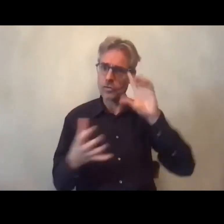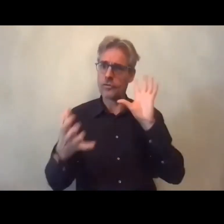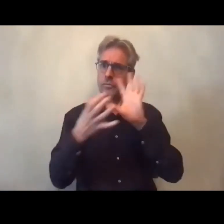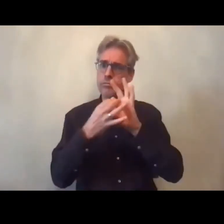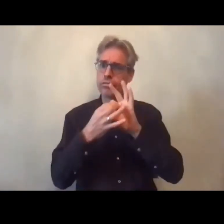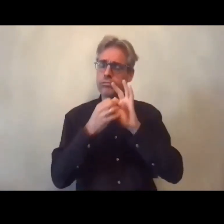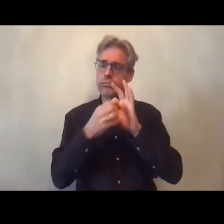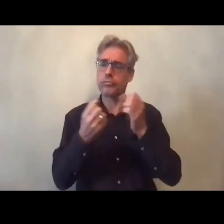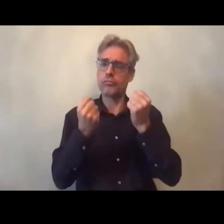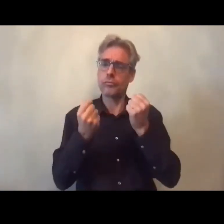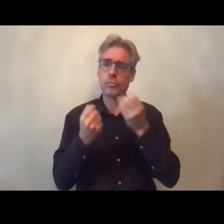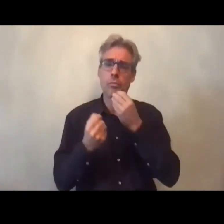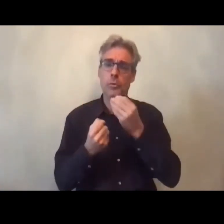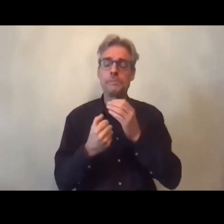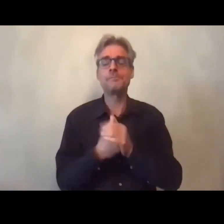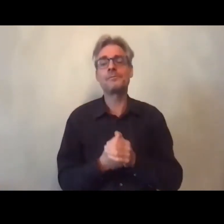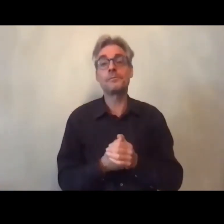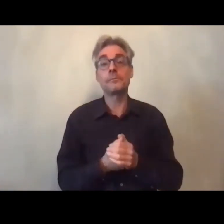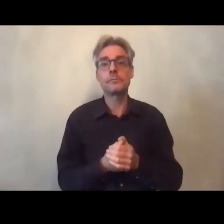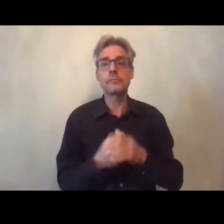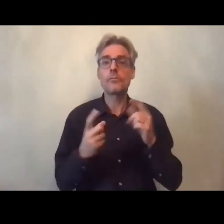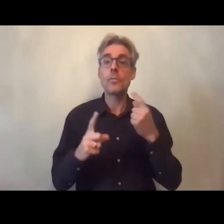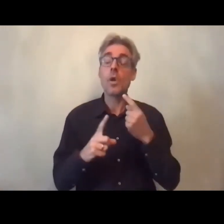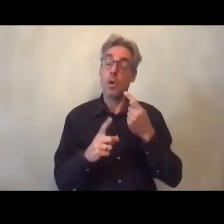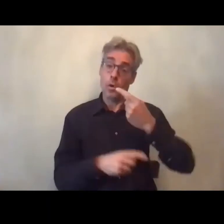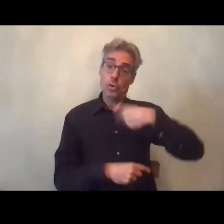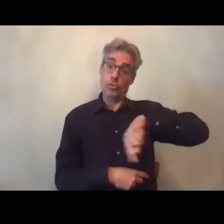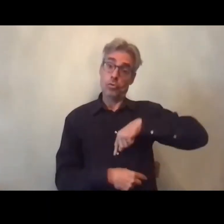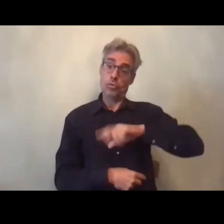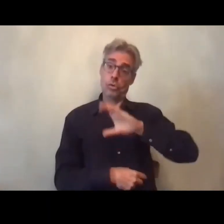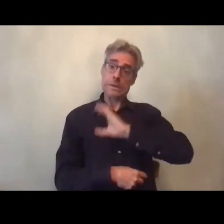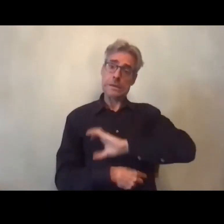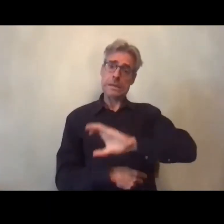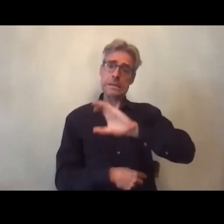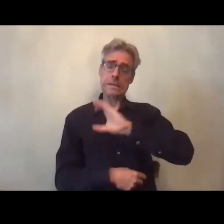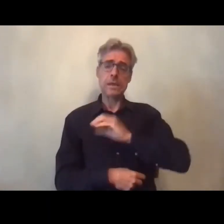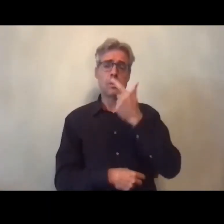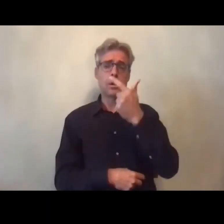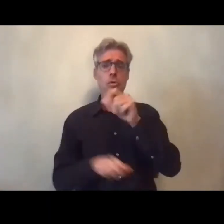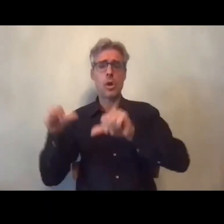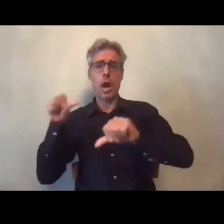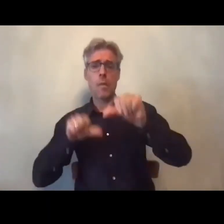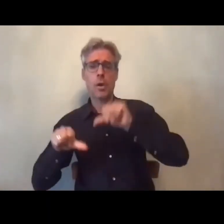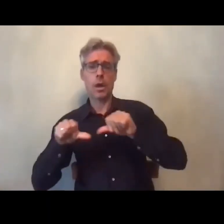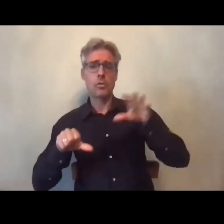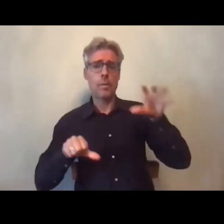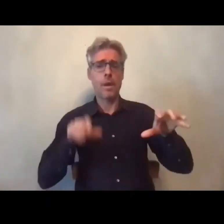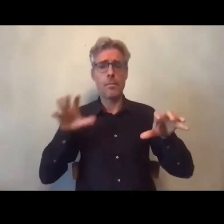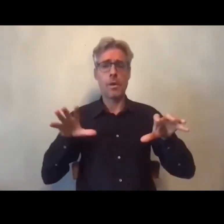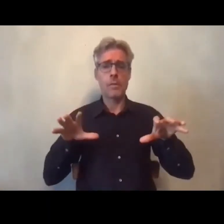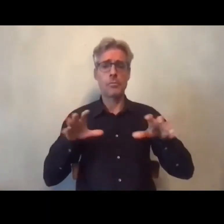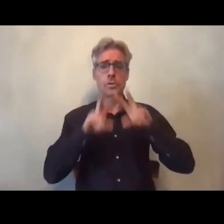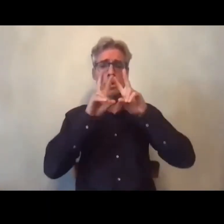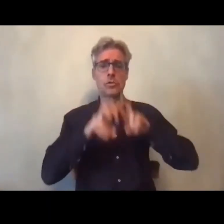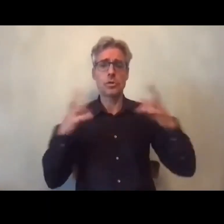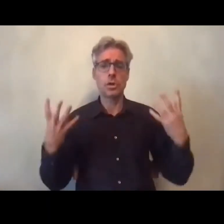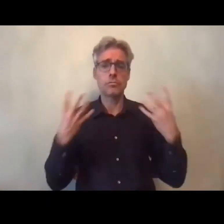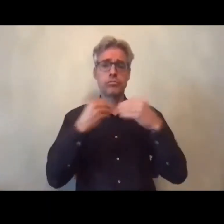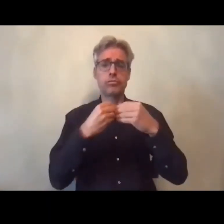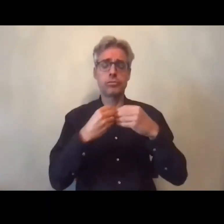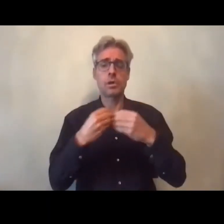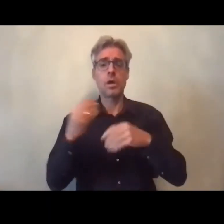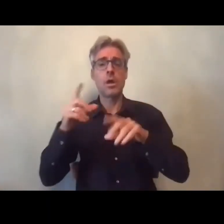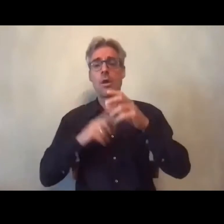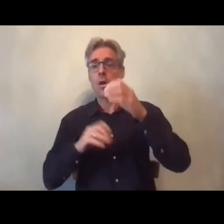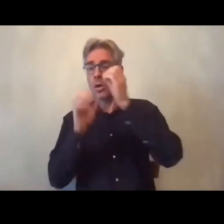articulation et c'est aussi ce qu'on essaye de faire dans les deux laboratoires qui sont impliqués dans cette recherche à Sciences Po donc l